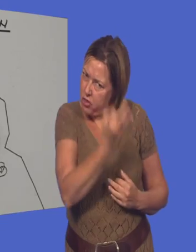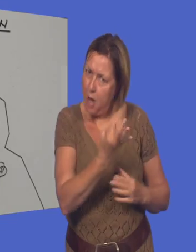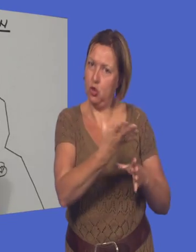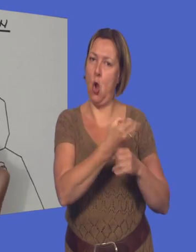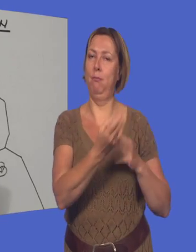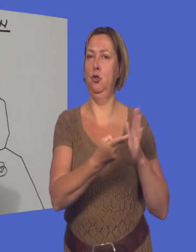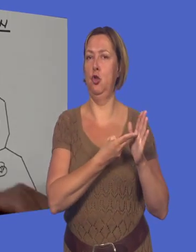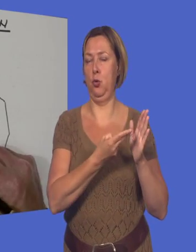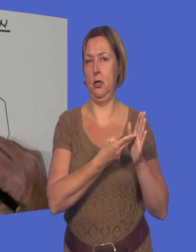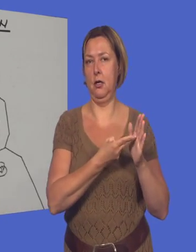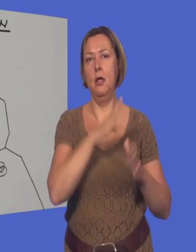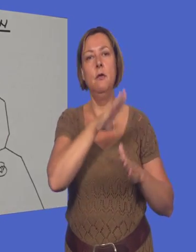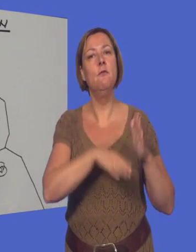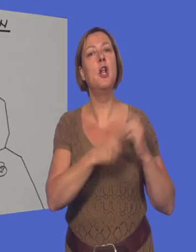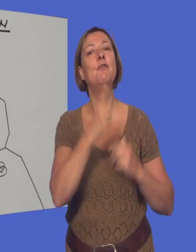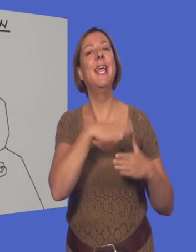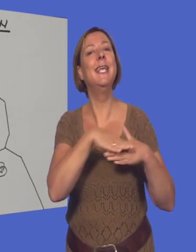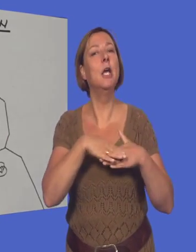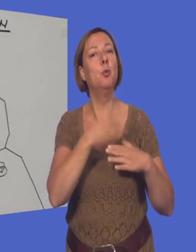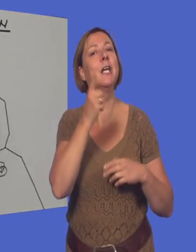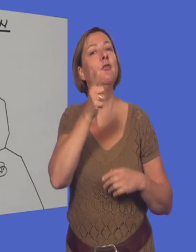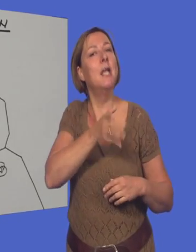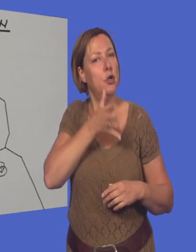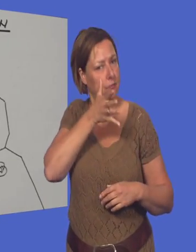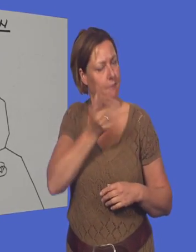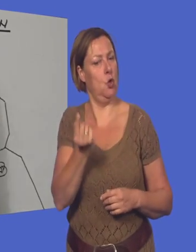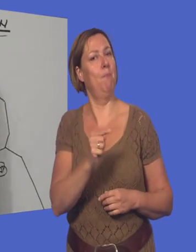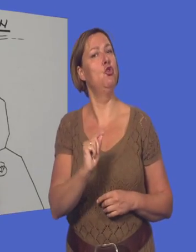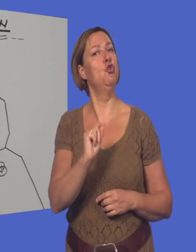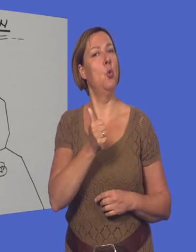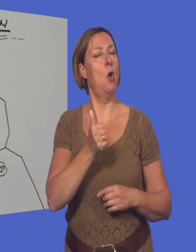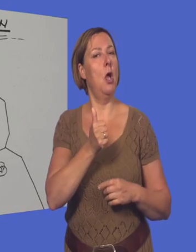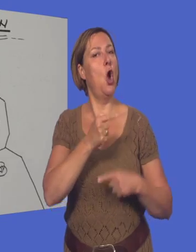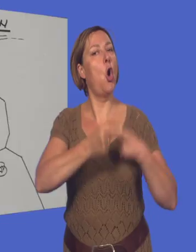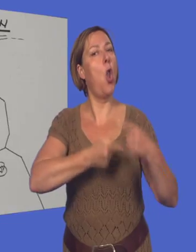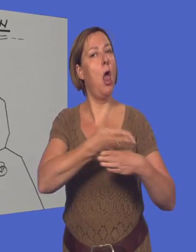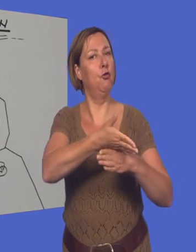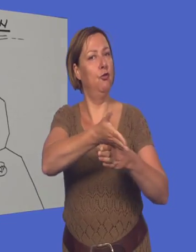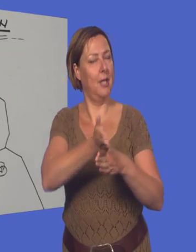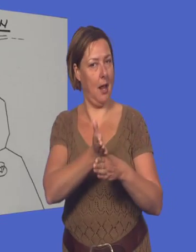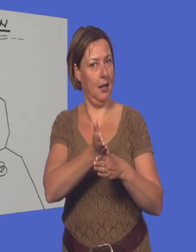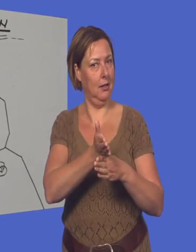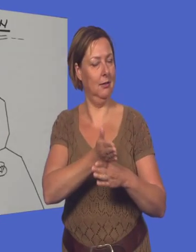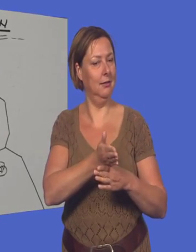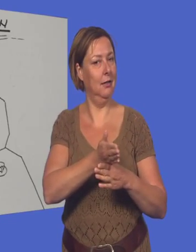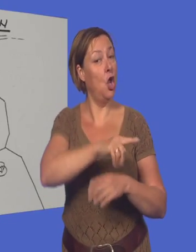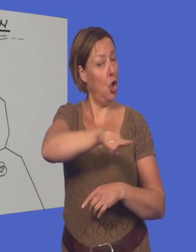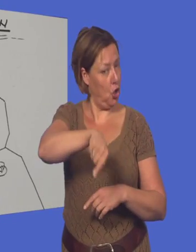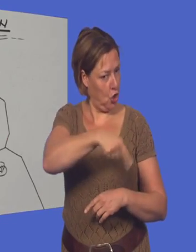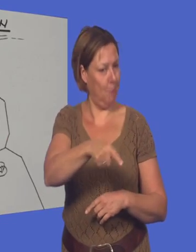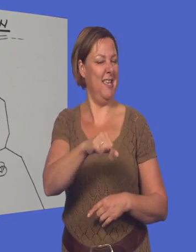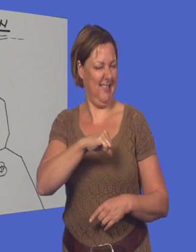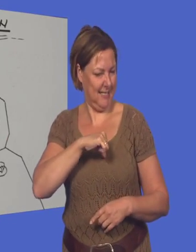We kiezen vanaf 1 januari 2015 voor een nieuwe rolverdeling. De gemeente krijgt een belangrijke taak voor de ondersteuning